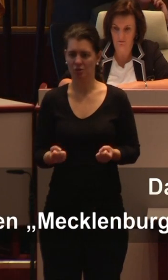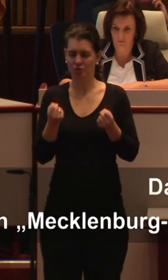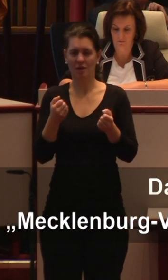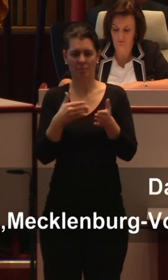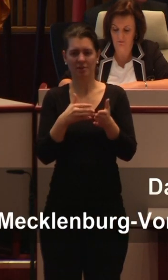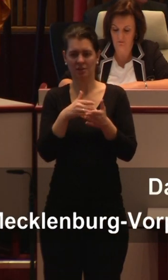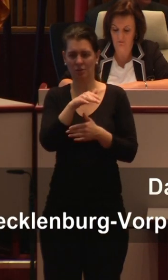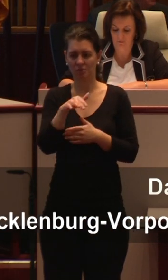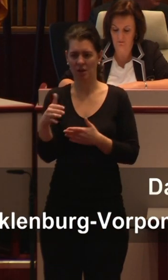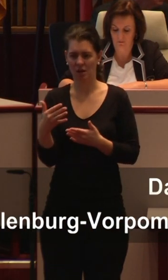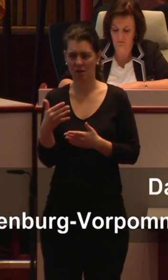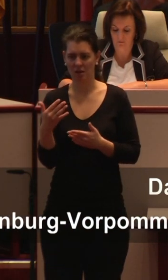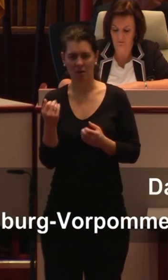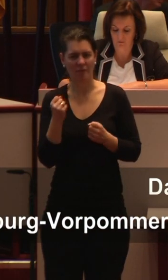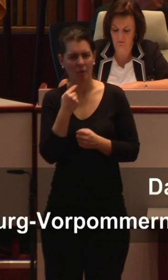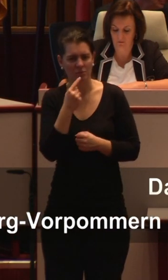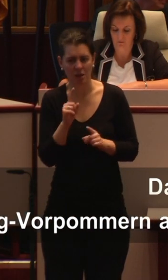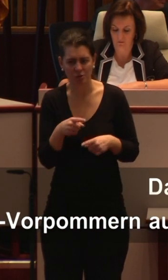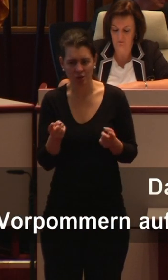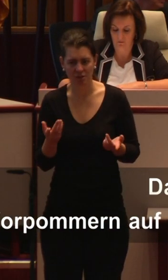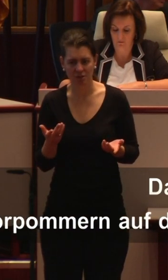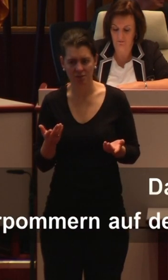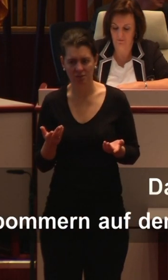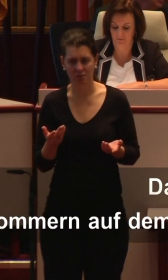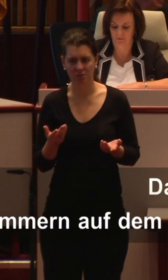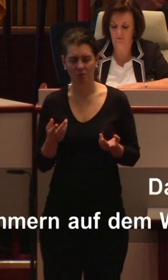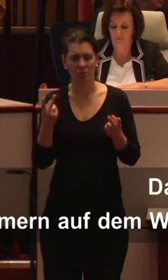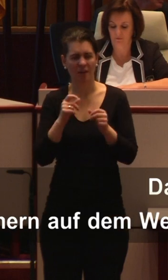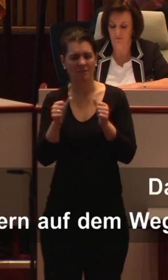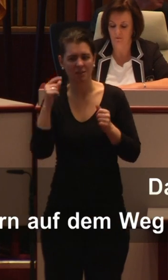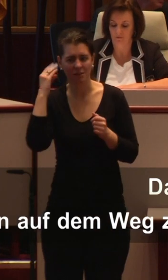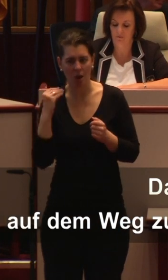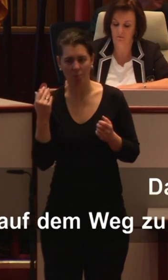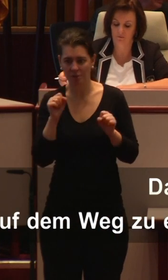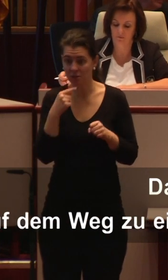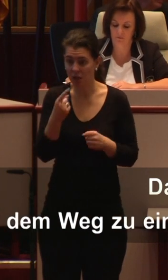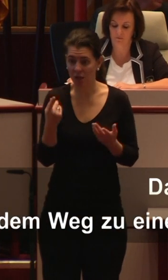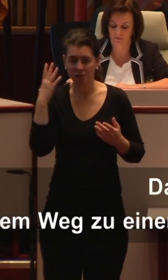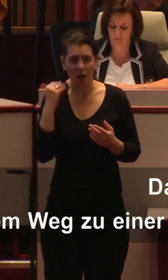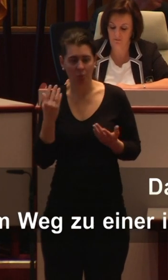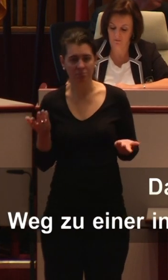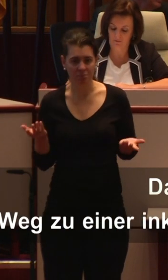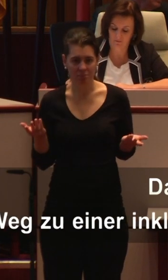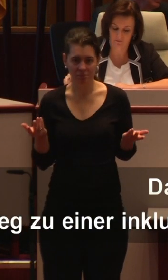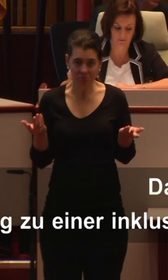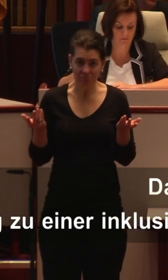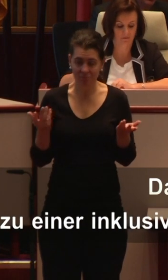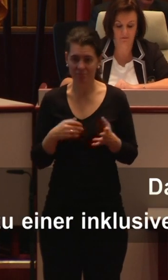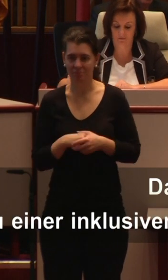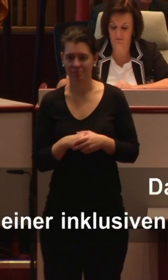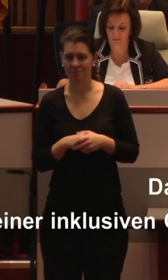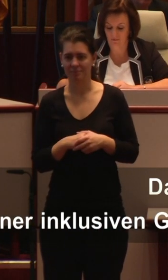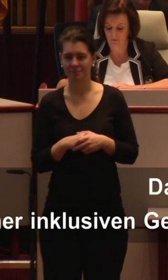weil sie kaum noch oder fast gar nichts mehr hören? Und an anderer Stelle, worauf soll sich eine Bewertung stützen, die